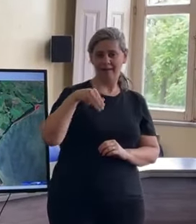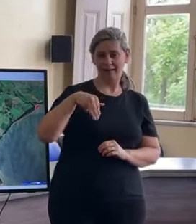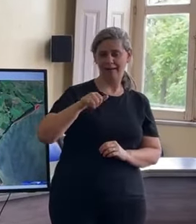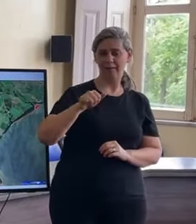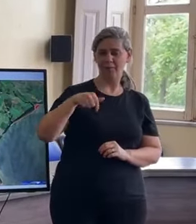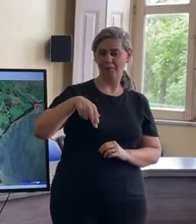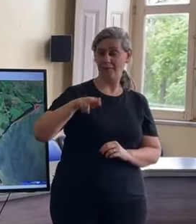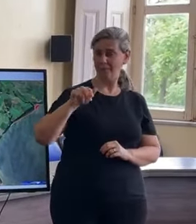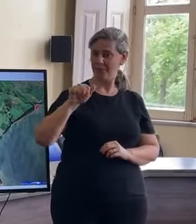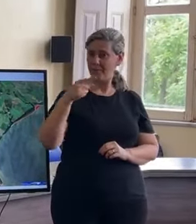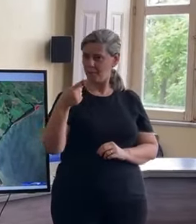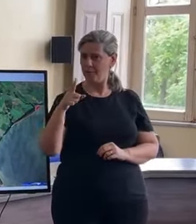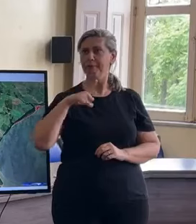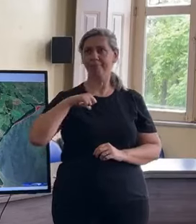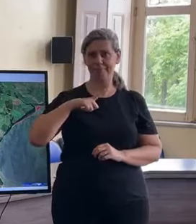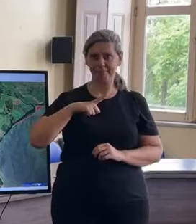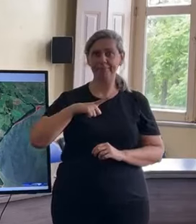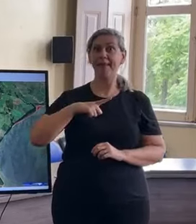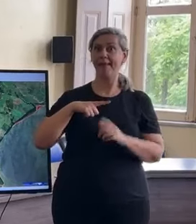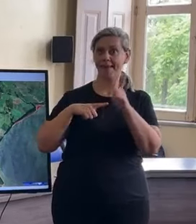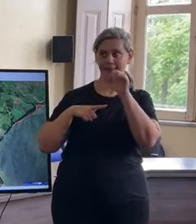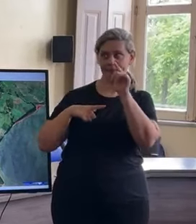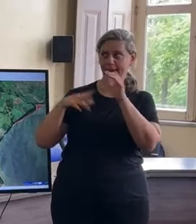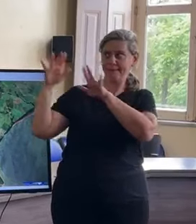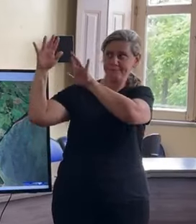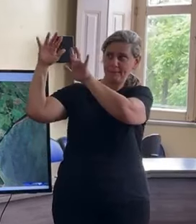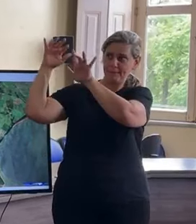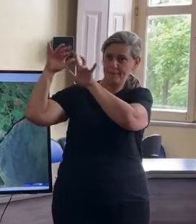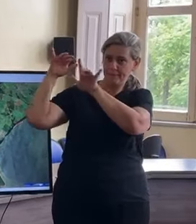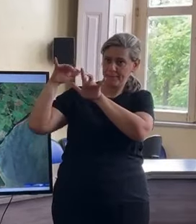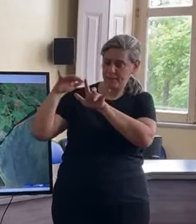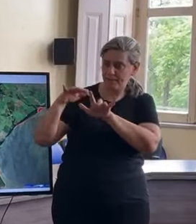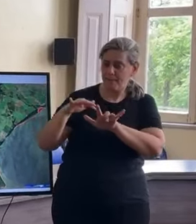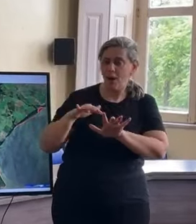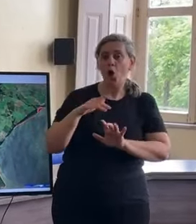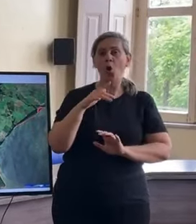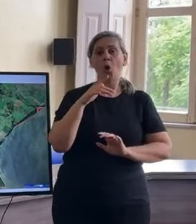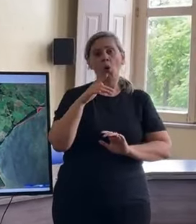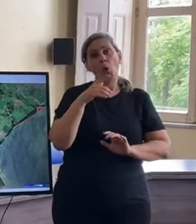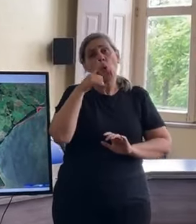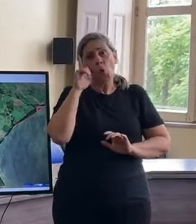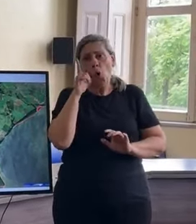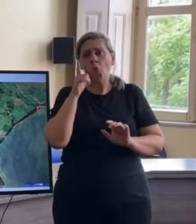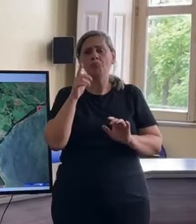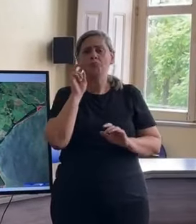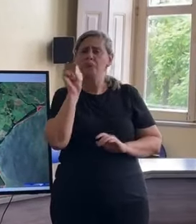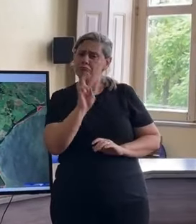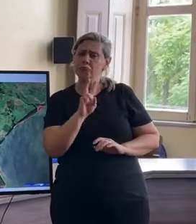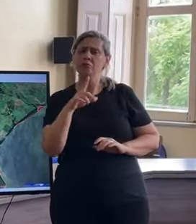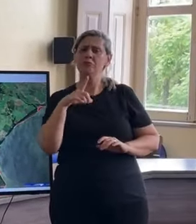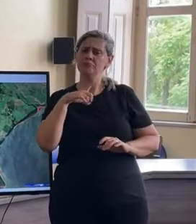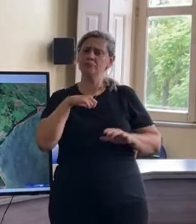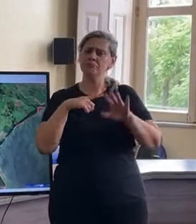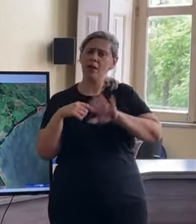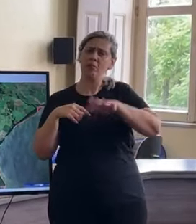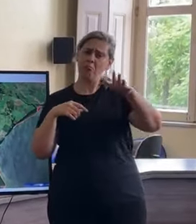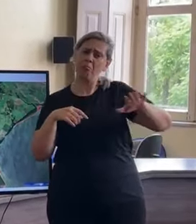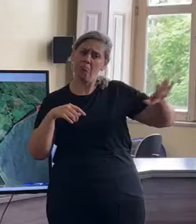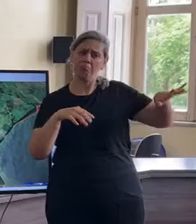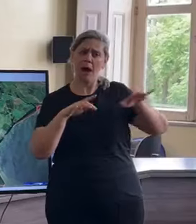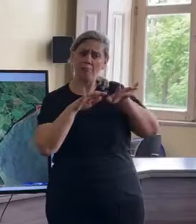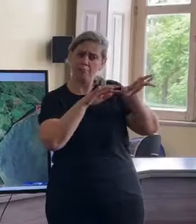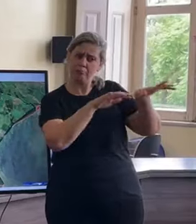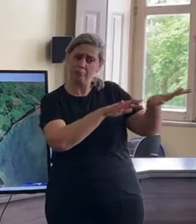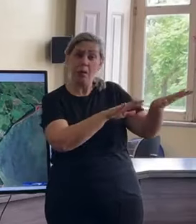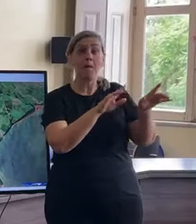descendo. Por enquanto, está fluindo bem, desde ontem fluindo bem para o mar, mas há uma previsão de mudança